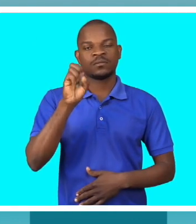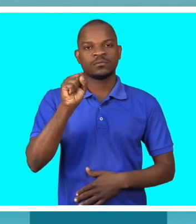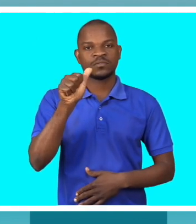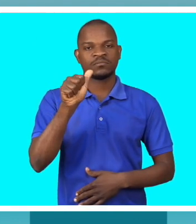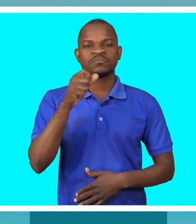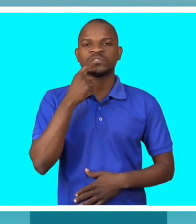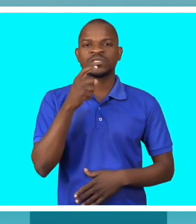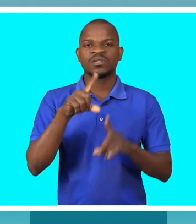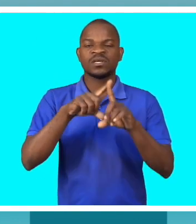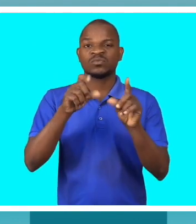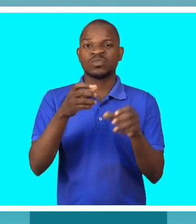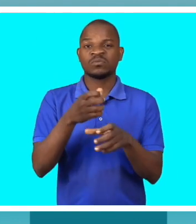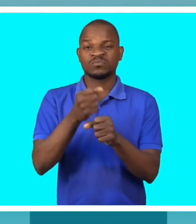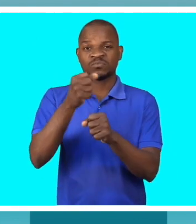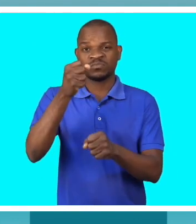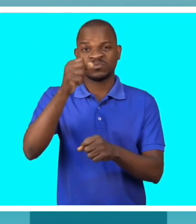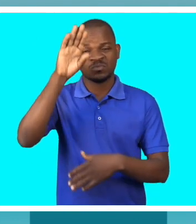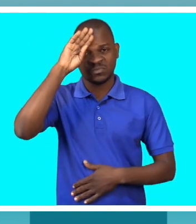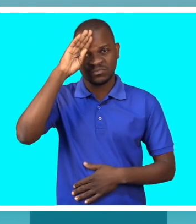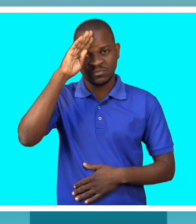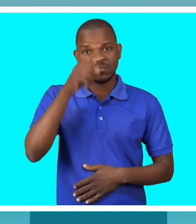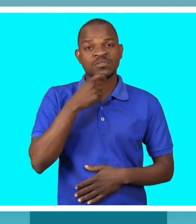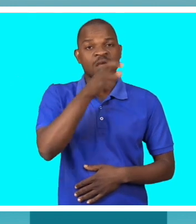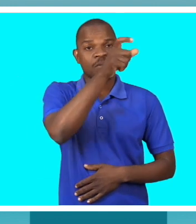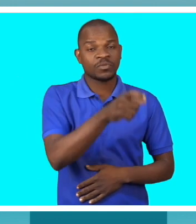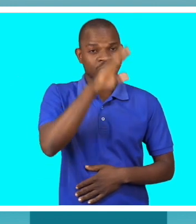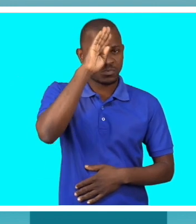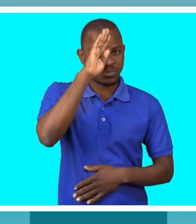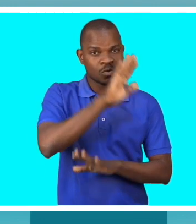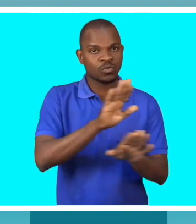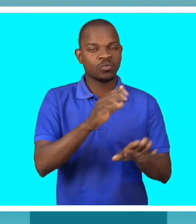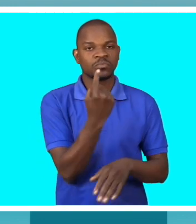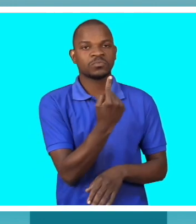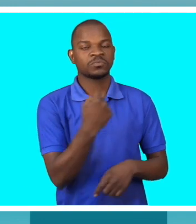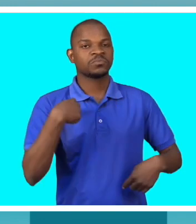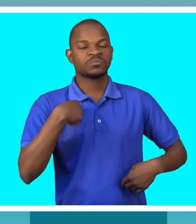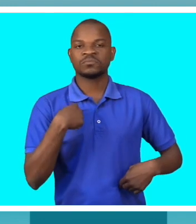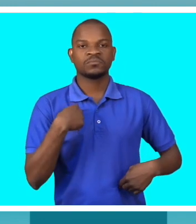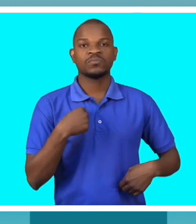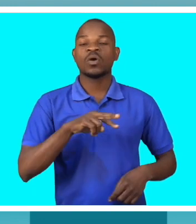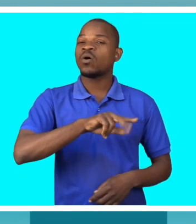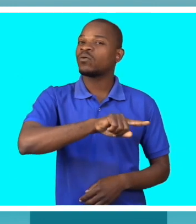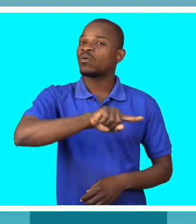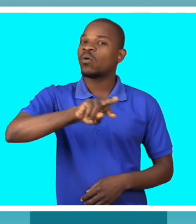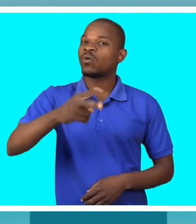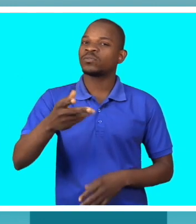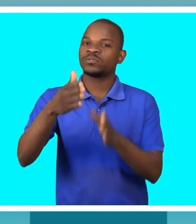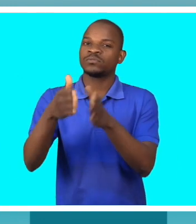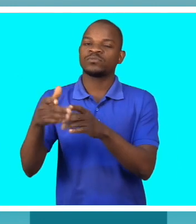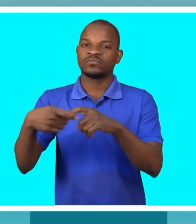não só afeta o paciente, mas também as pessoas que vivem ao seu redor. Quando se tem uma lesão medular,